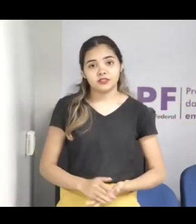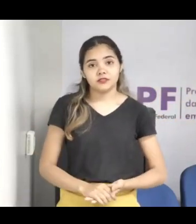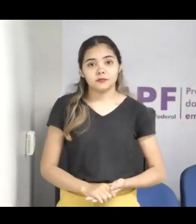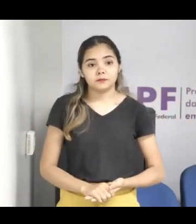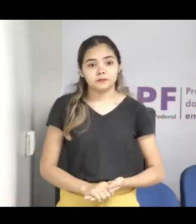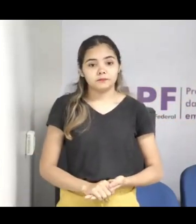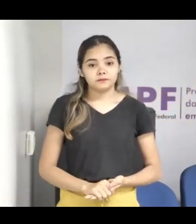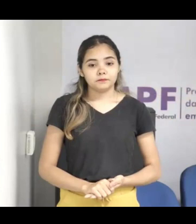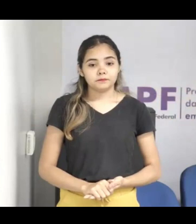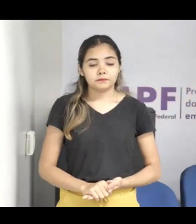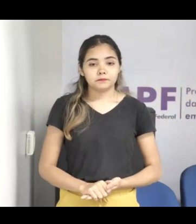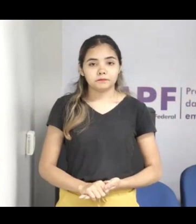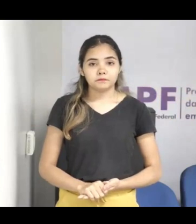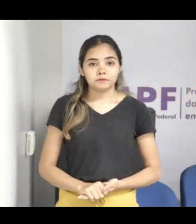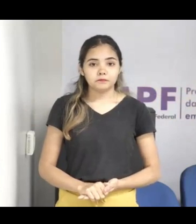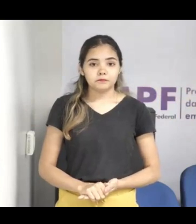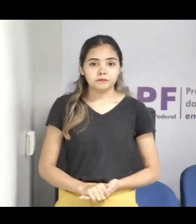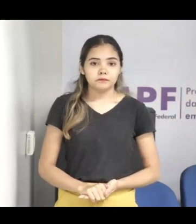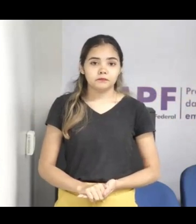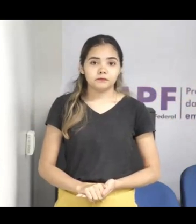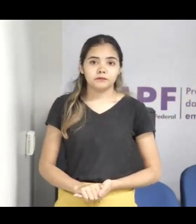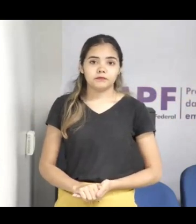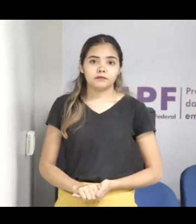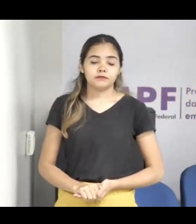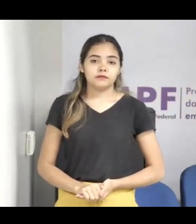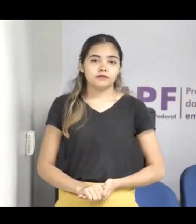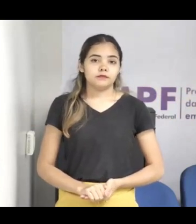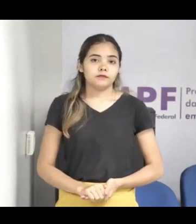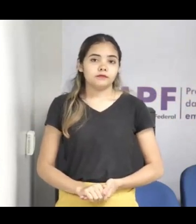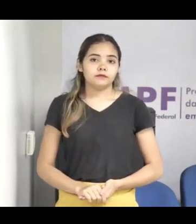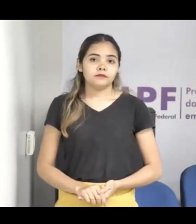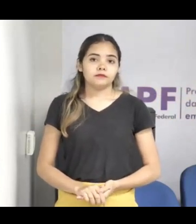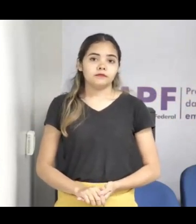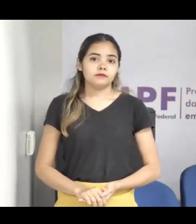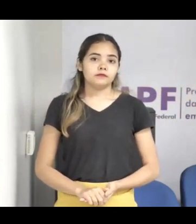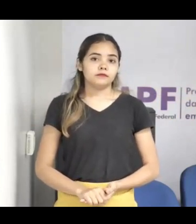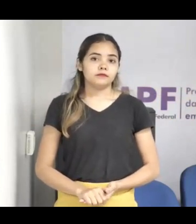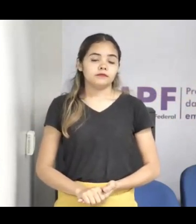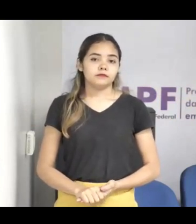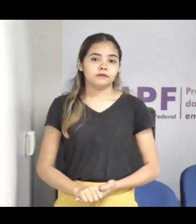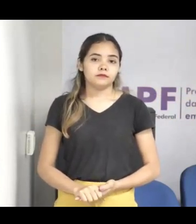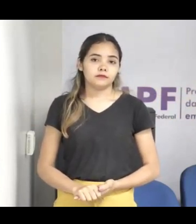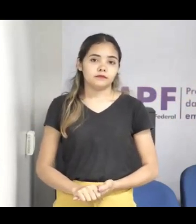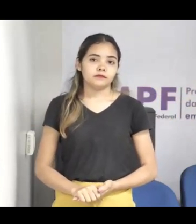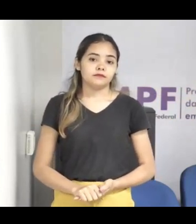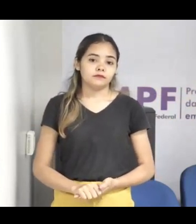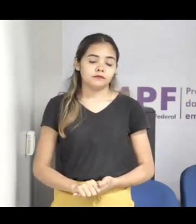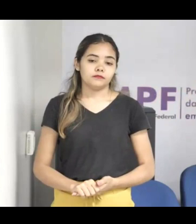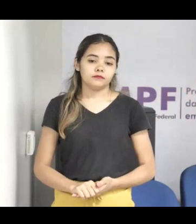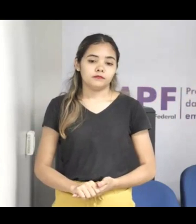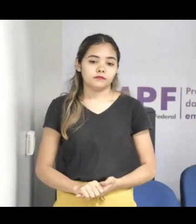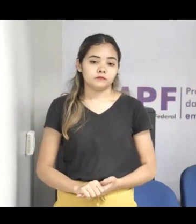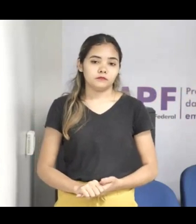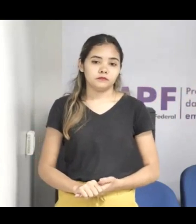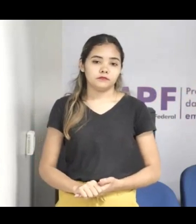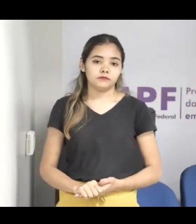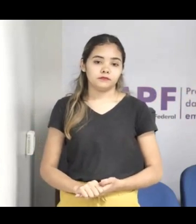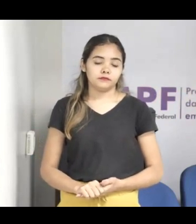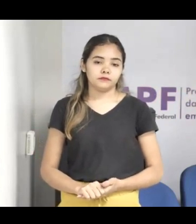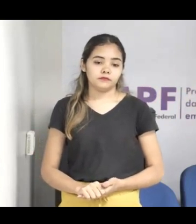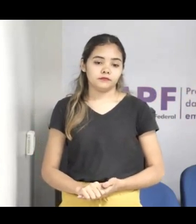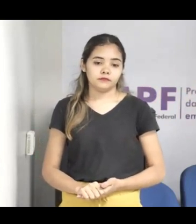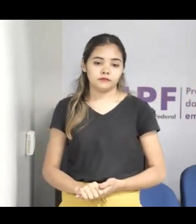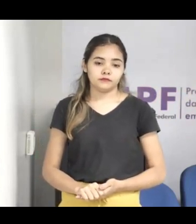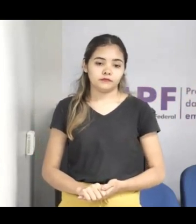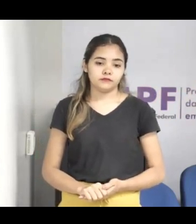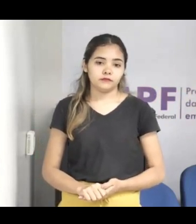existe, a gente sabe que existe a subnotificação e nem sempre o judiciário, o sistema penal fica sabendo, né, então a gente tem uma subnotificação